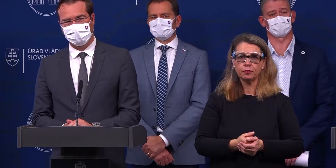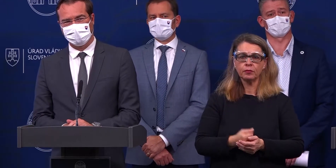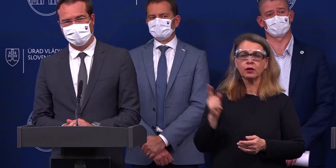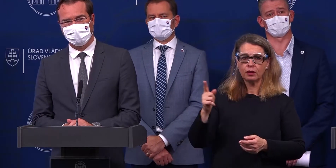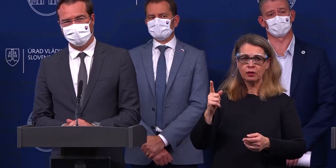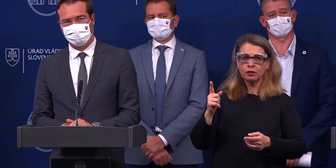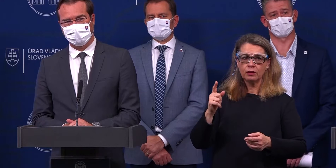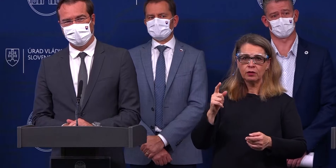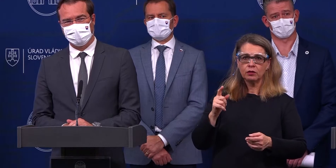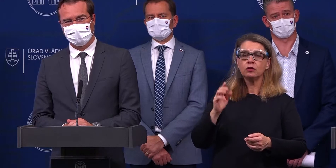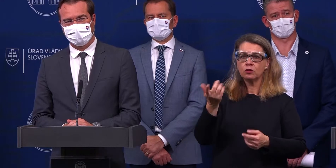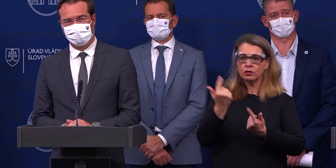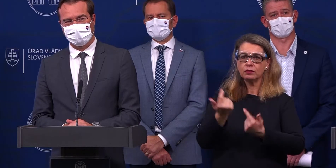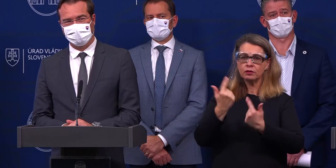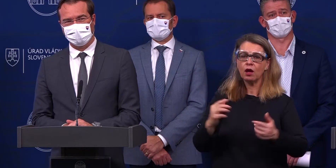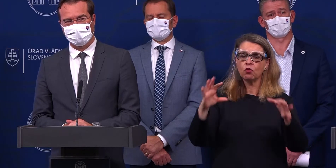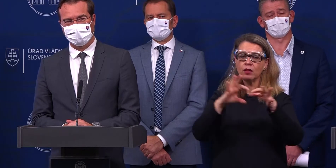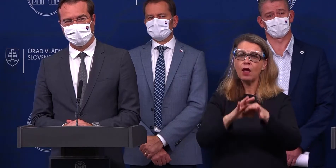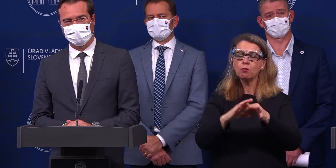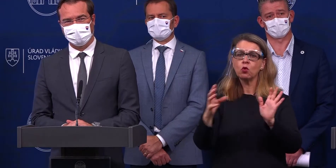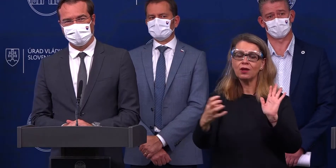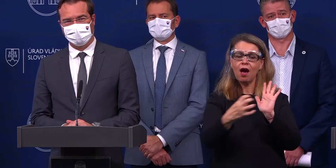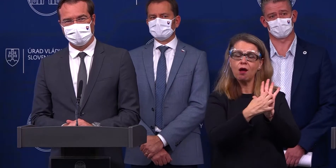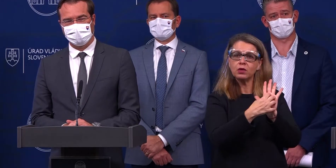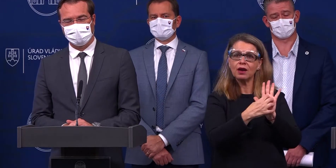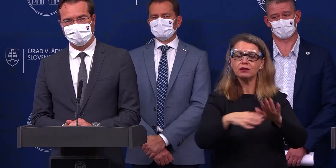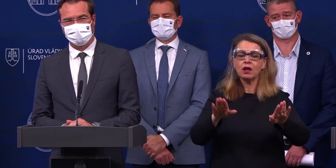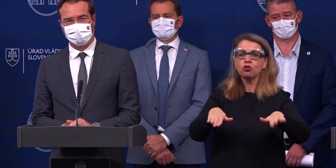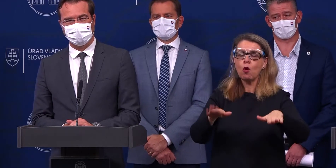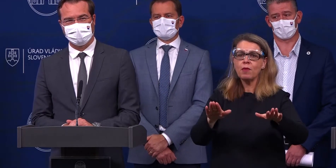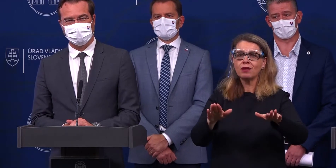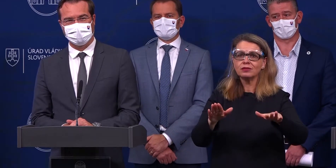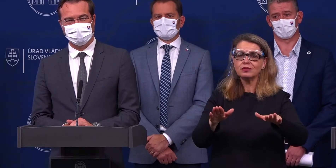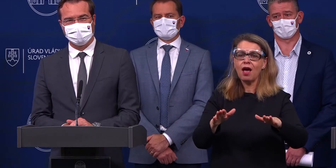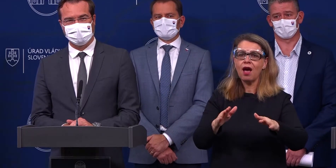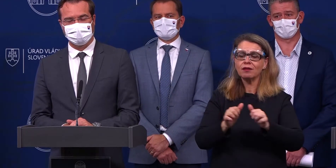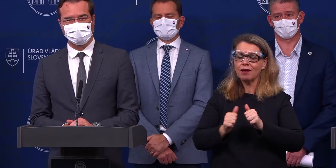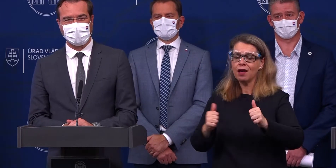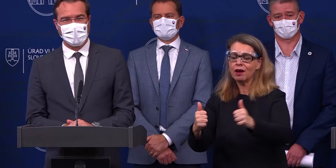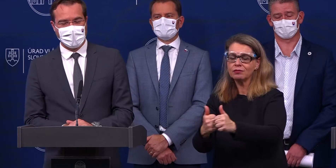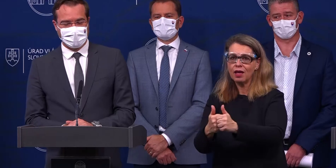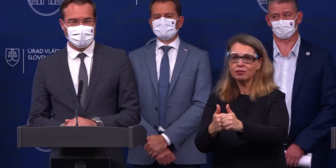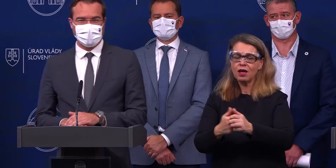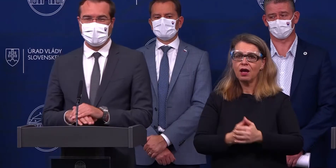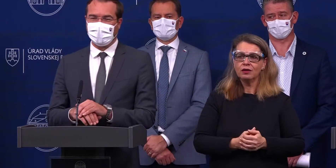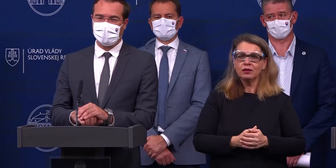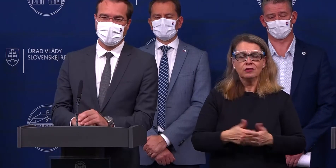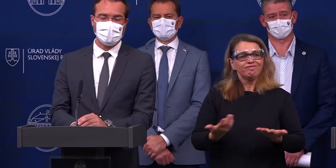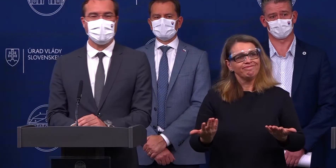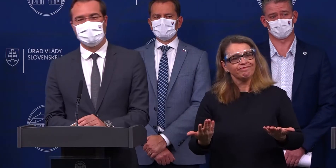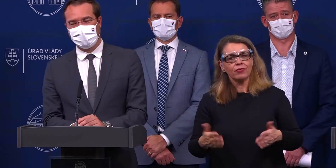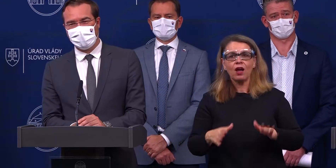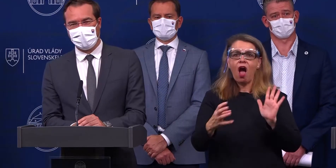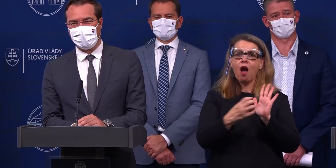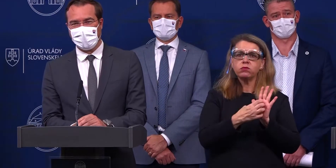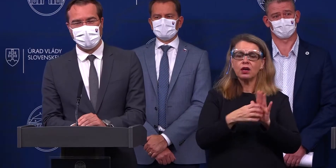že by zapojil opäť do fungovania tú aplikáciu na domácu karanténu, aby tí ľudia naozaj nechodili hore-dole? Tá domáca karanténa